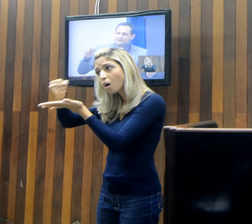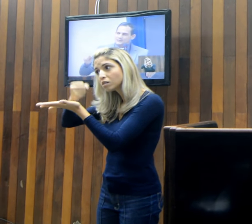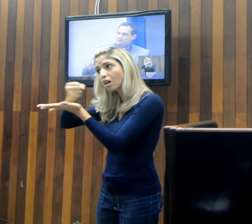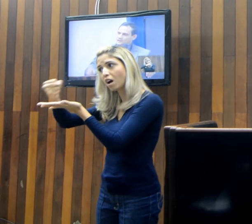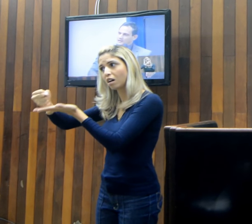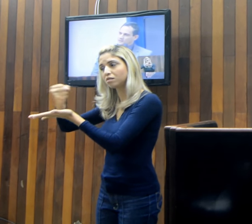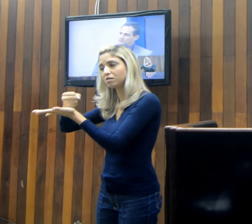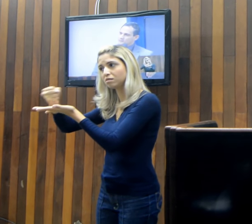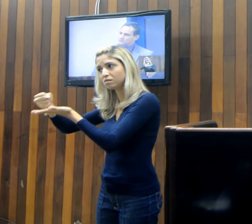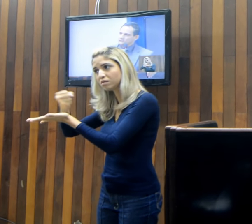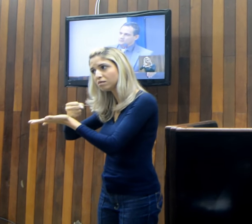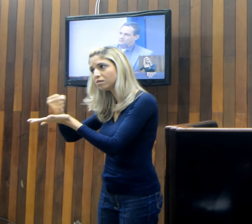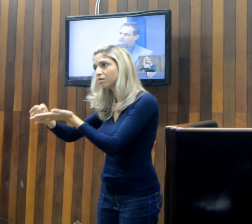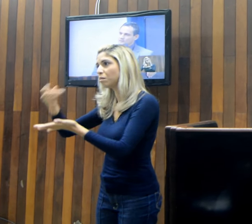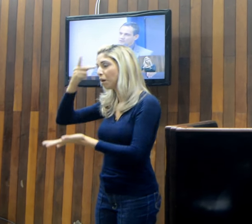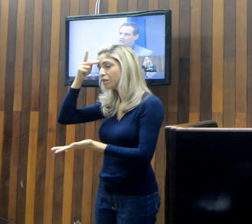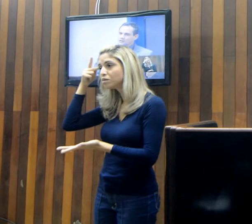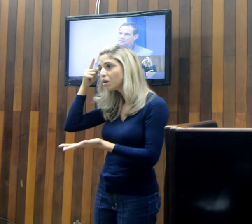campanha eleitoral.